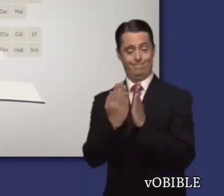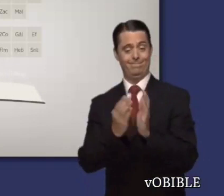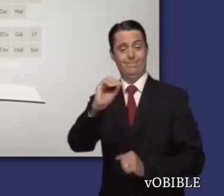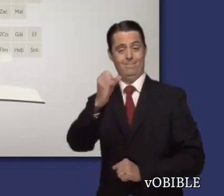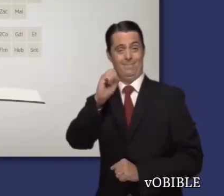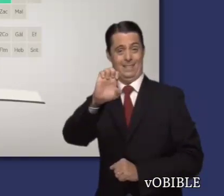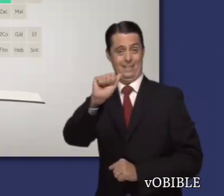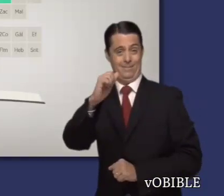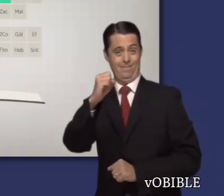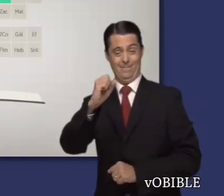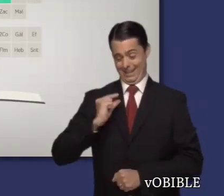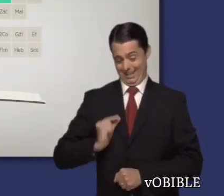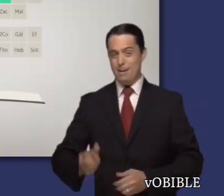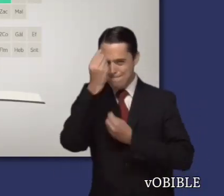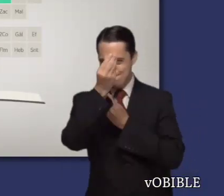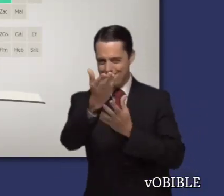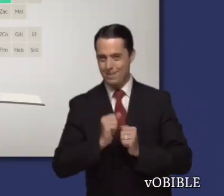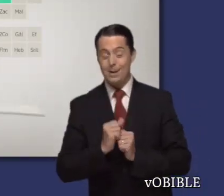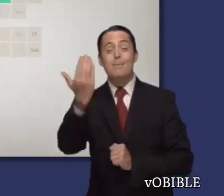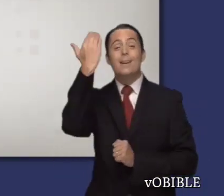Información sobre el libro de Oseas